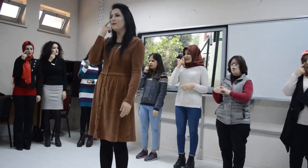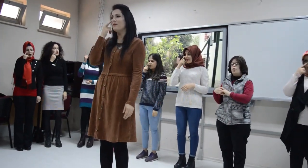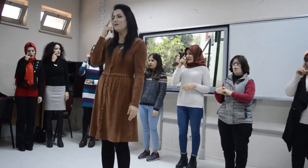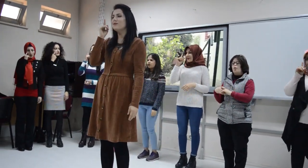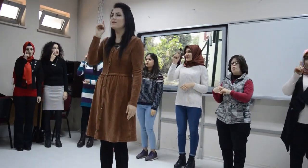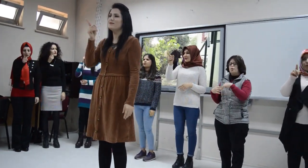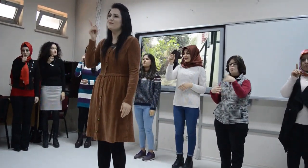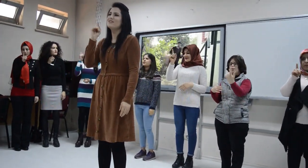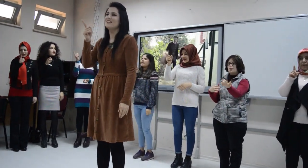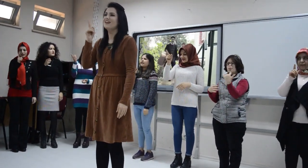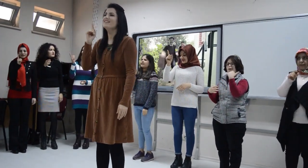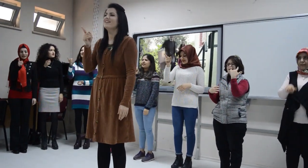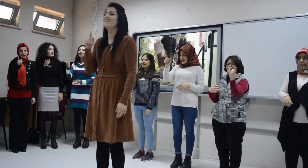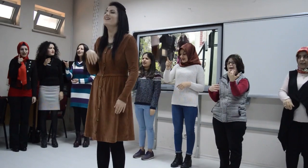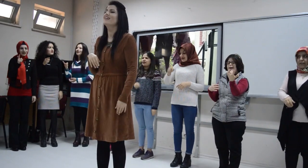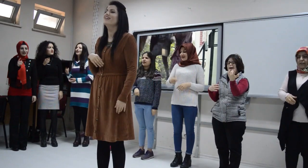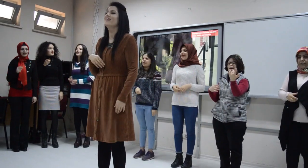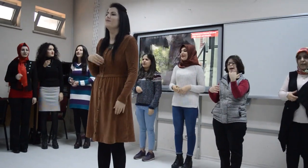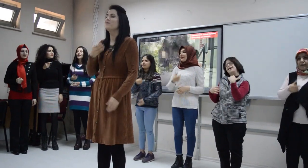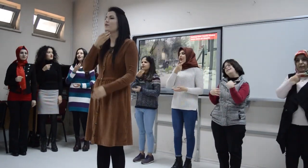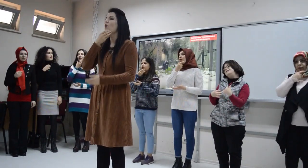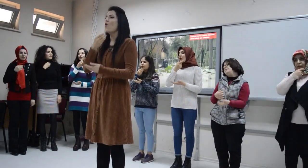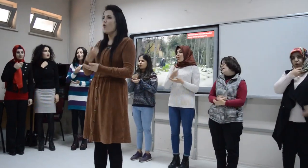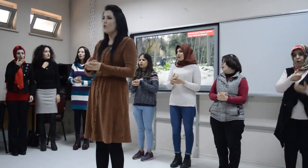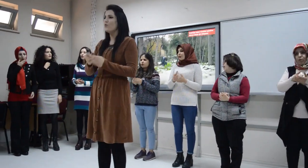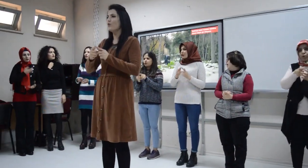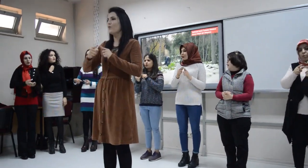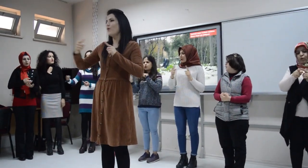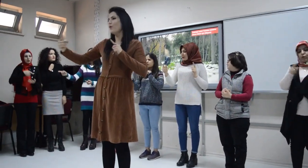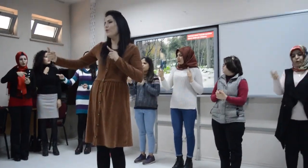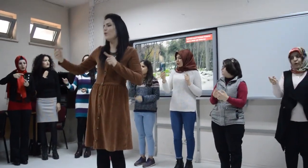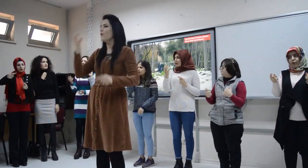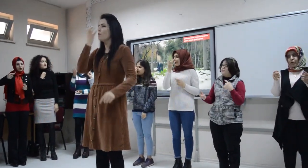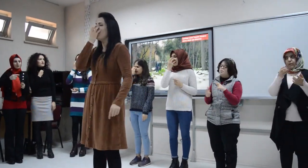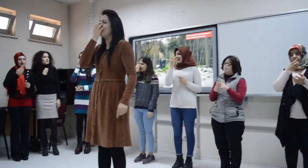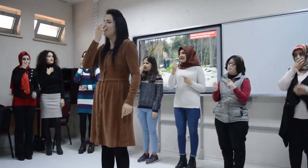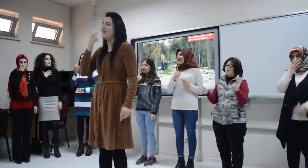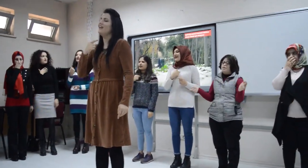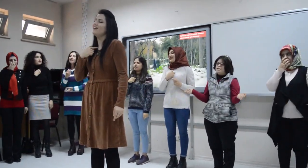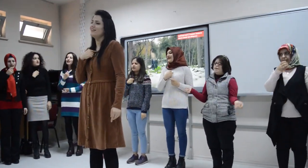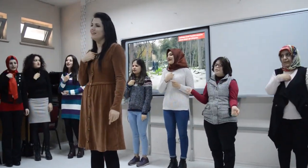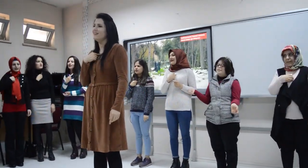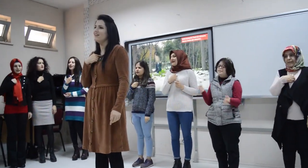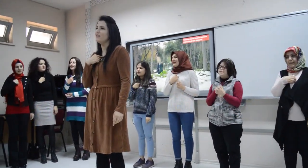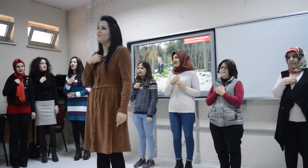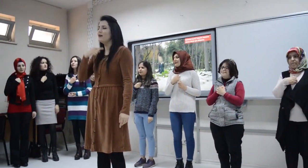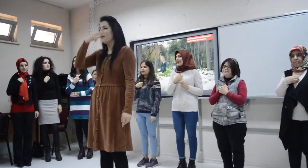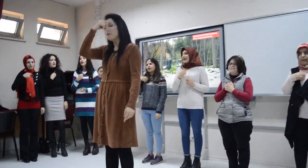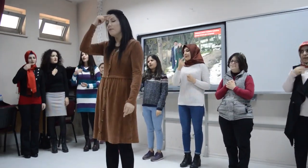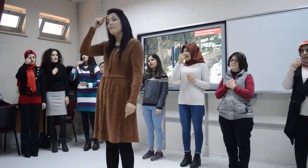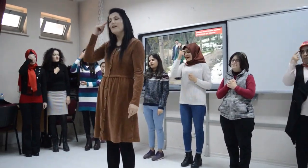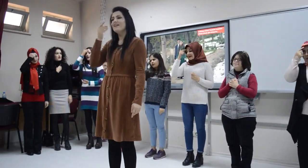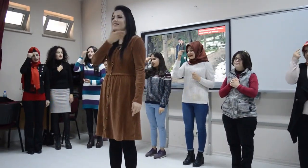gözüm sende. Ömür boyu bekleyelim, hayat